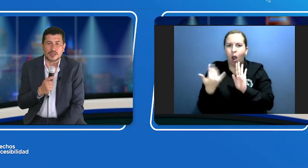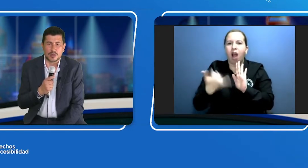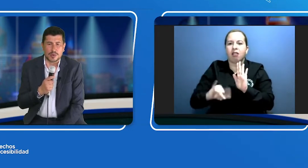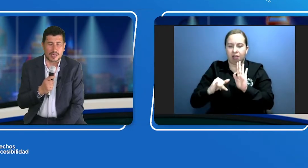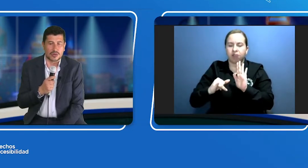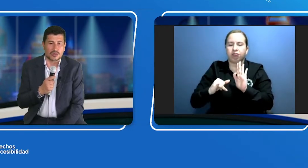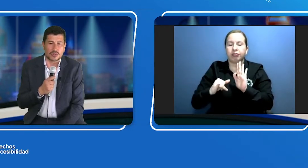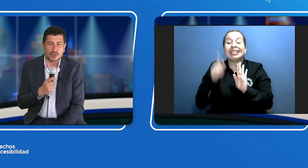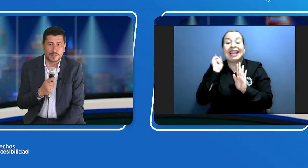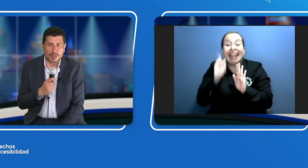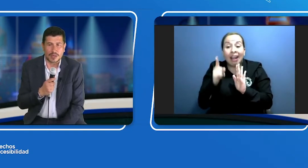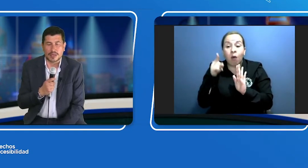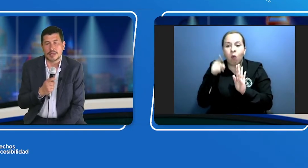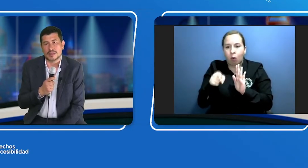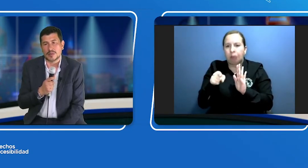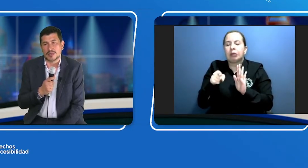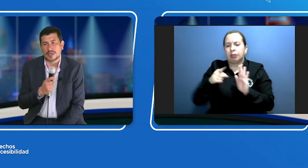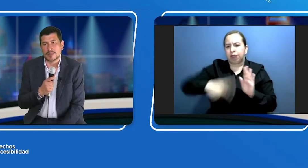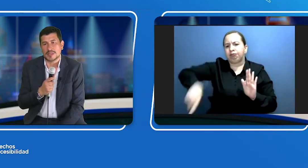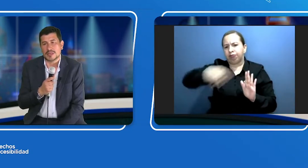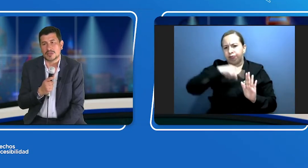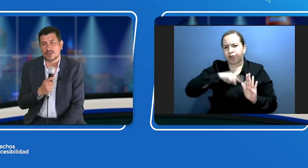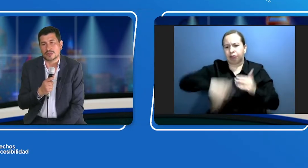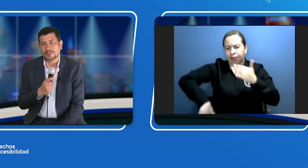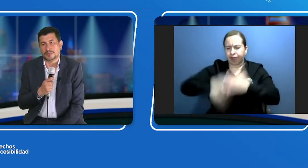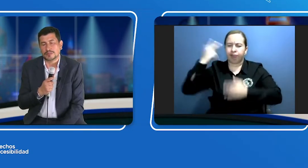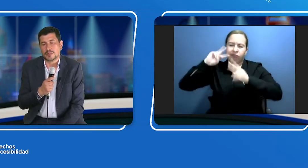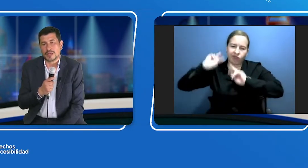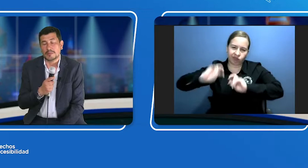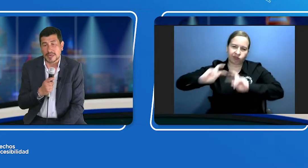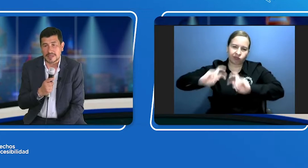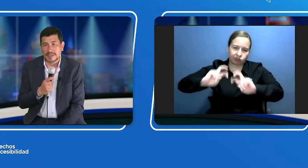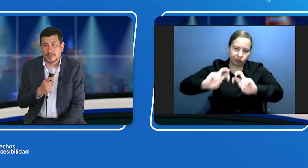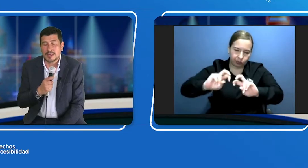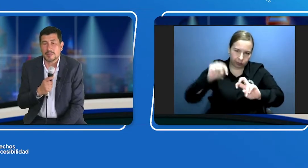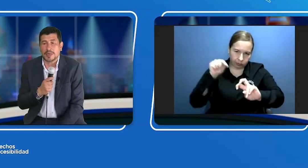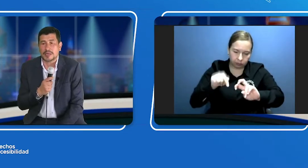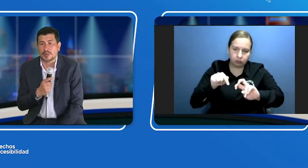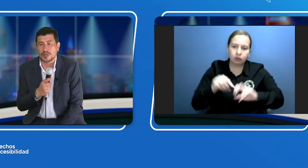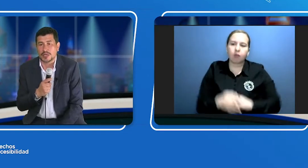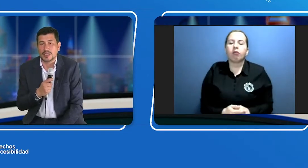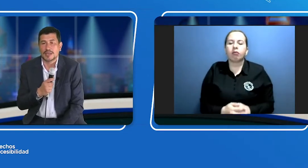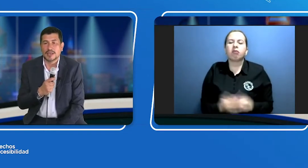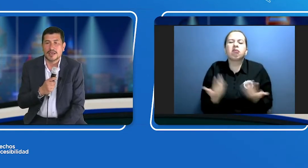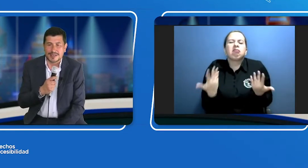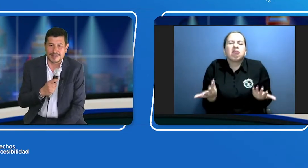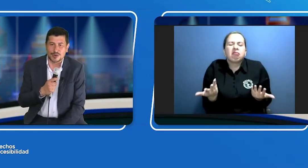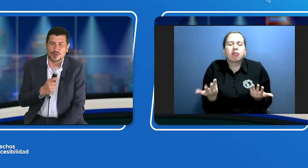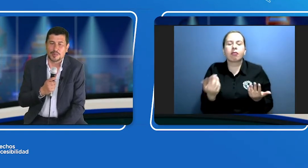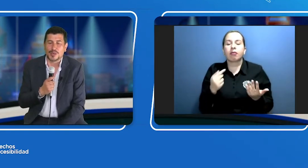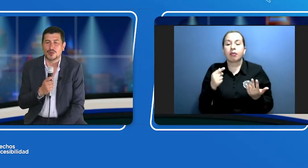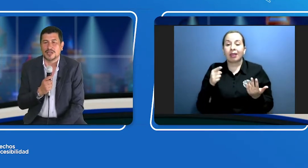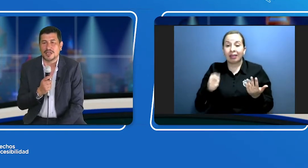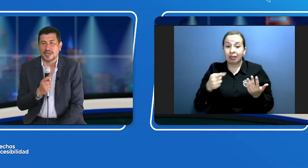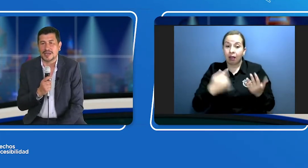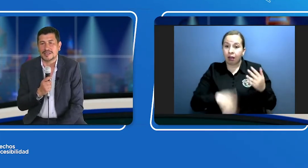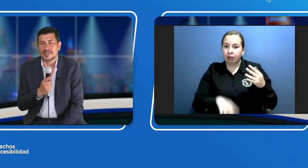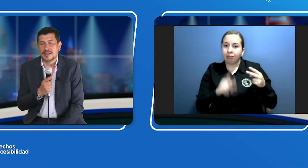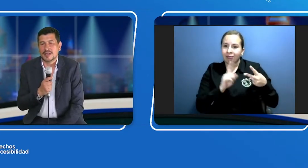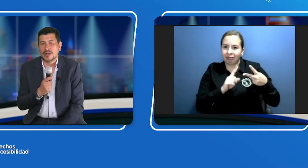por la que nosotros iniciamos esta investigación, precisamente para responder esa segunda pregunta que me haces con